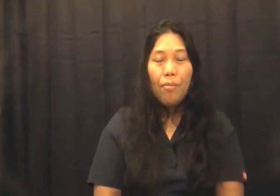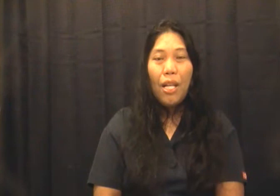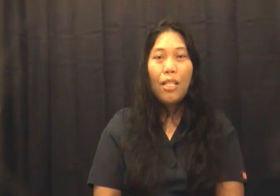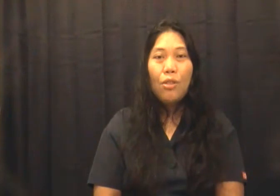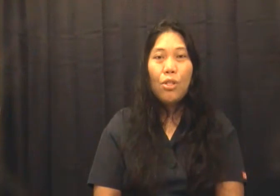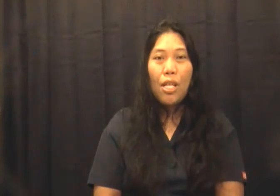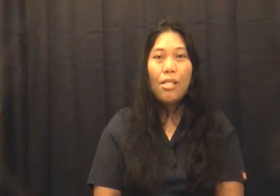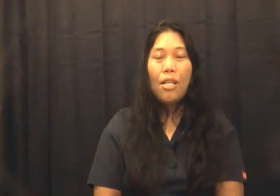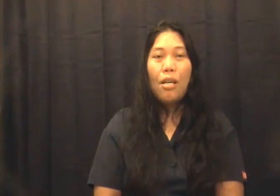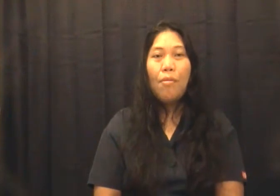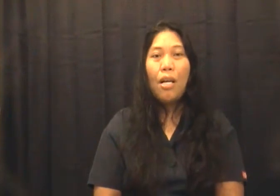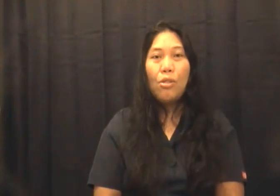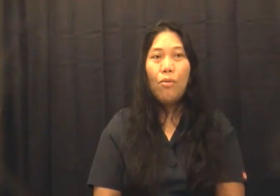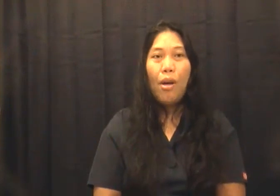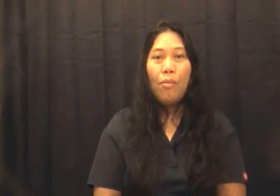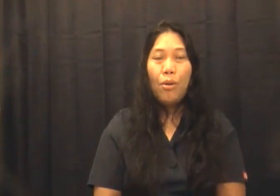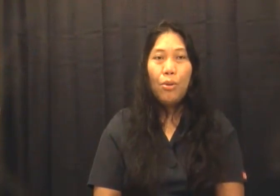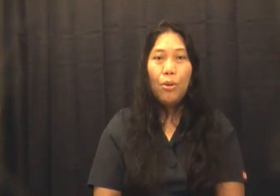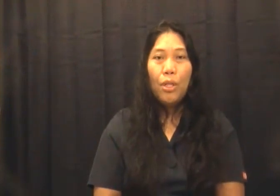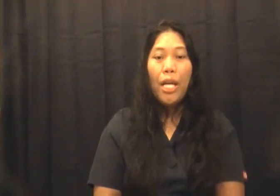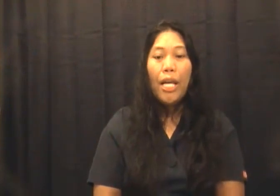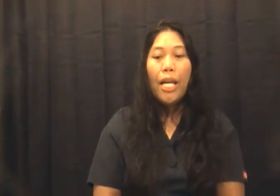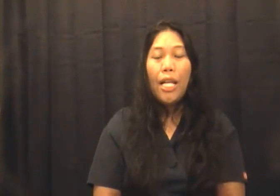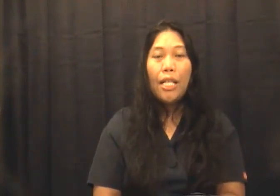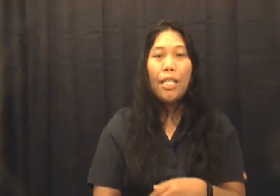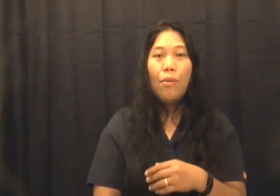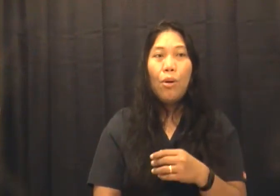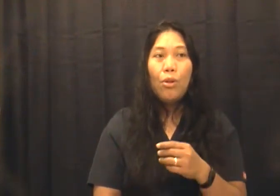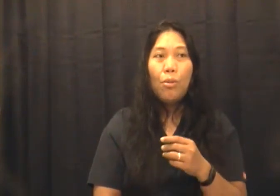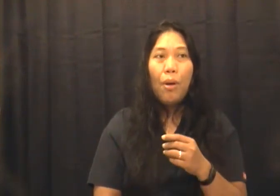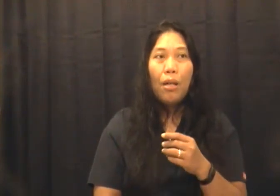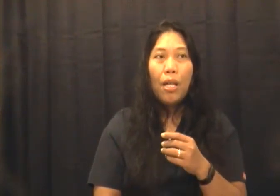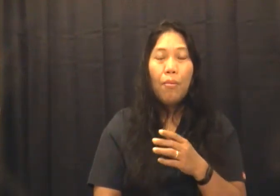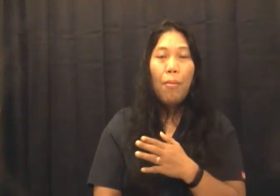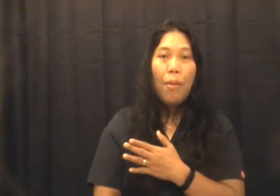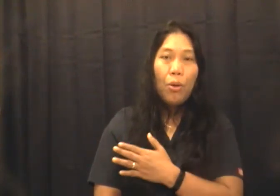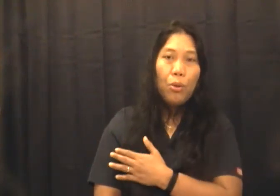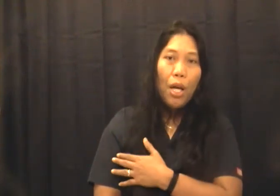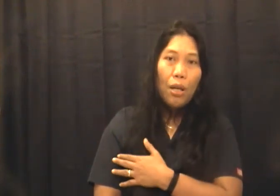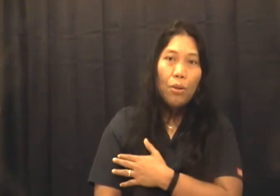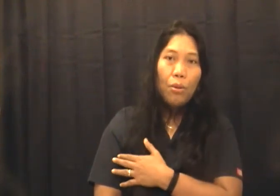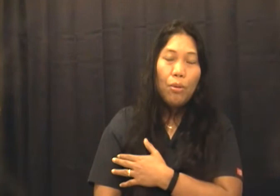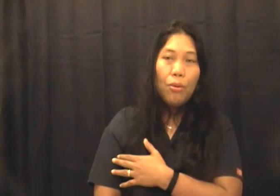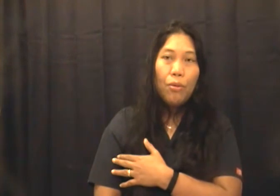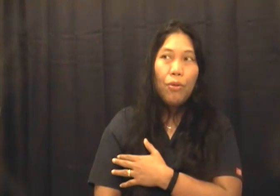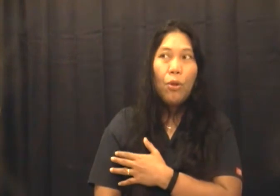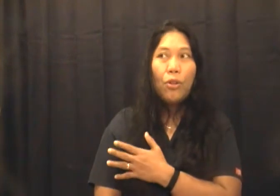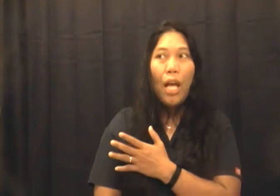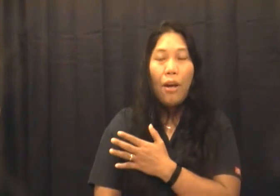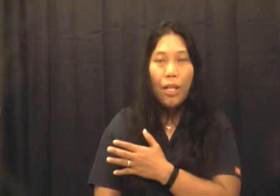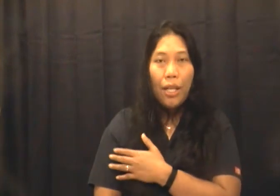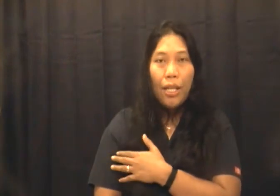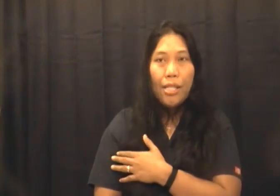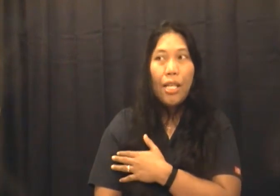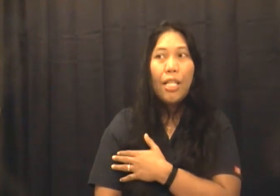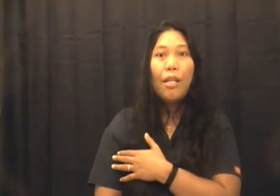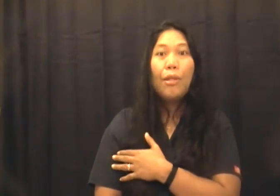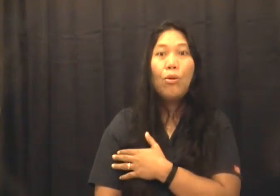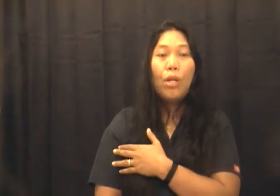malaki yung chance na makasurvive ako doon kaya lang ginawa ko yung nagpabaw ko na ako voluntary kasi hindi naman to